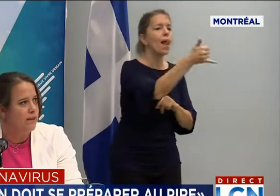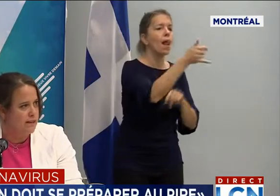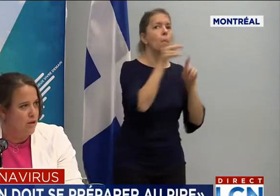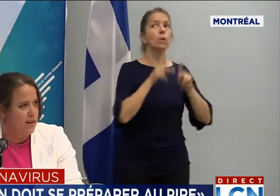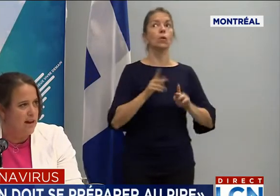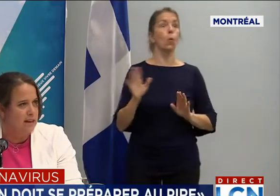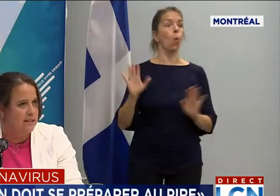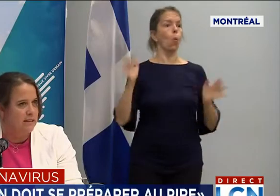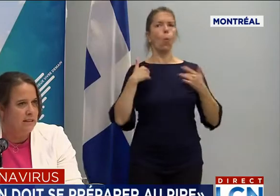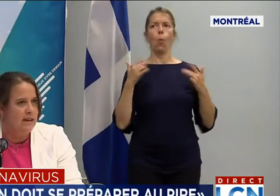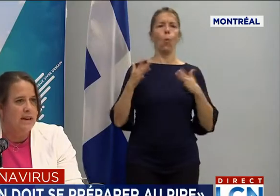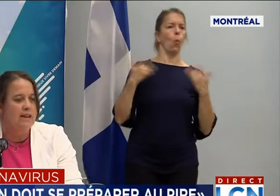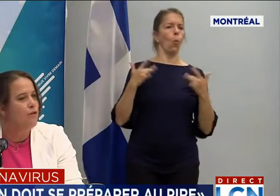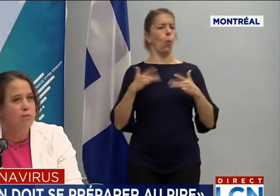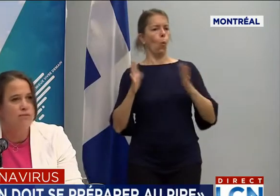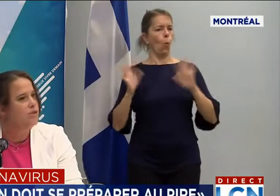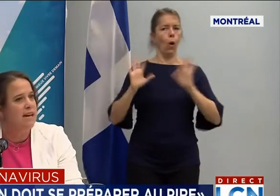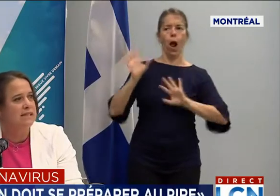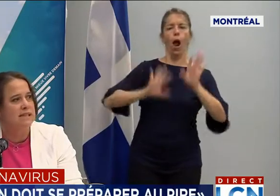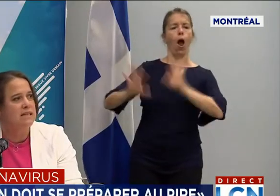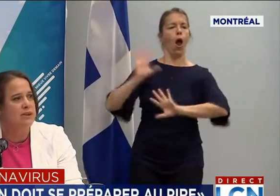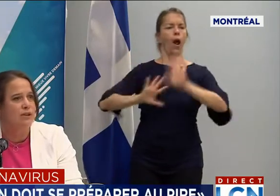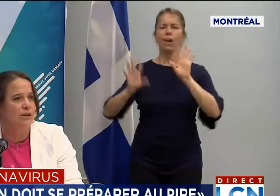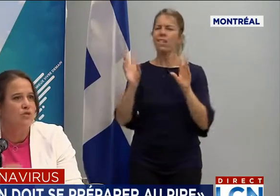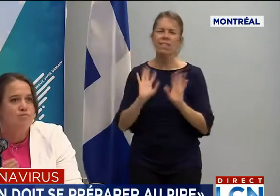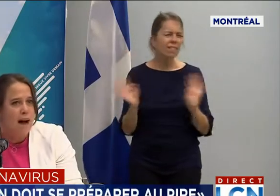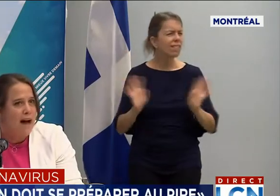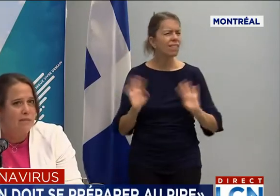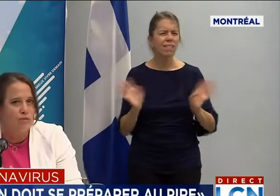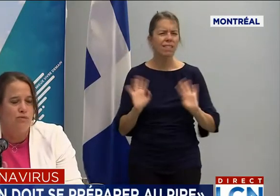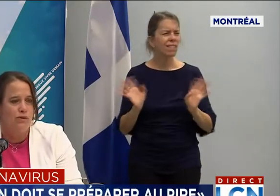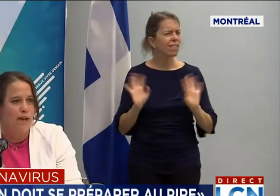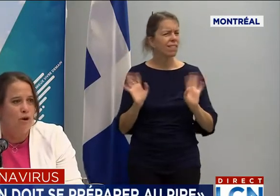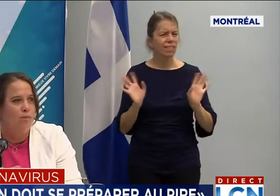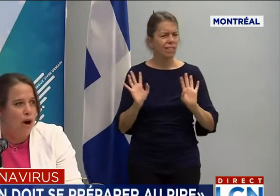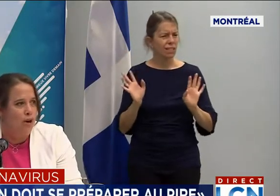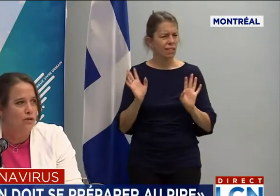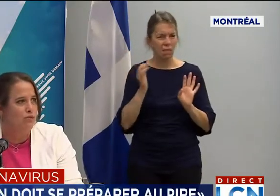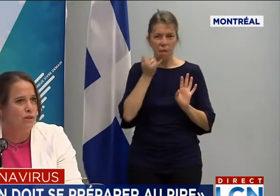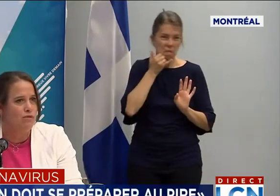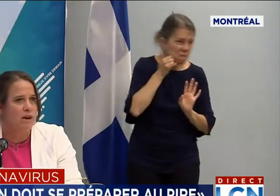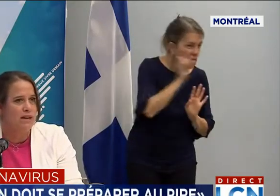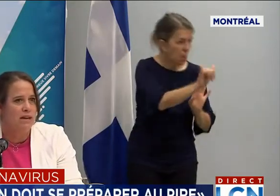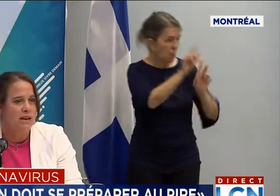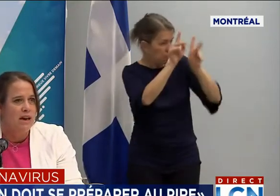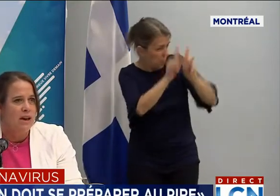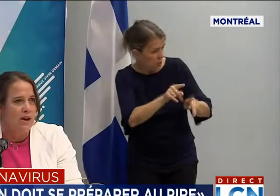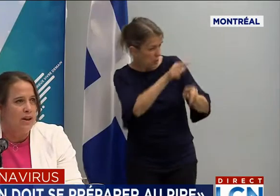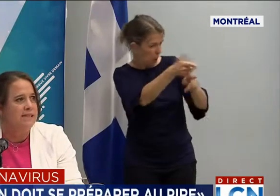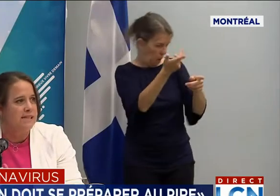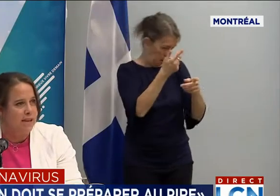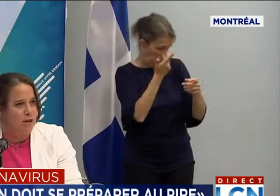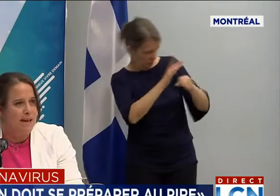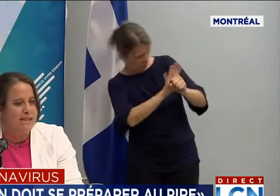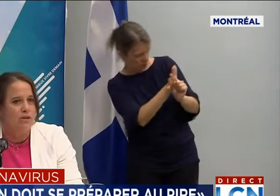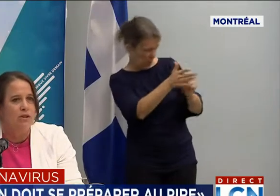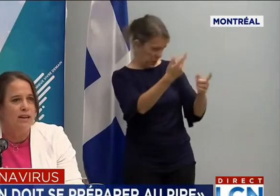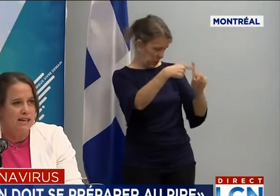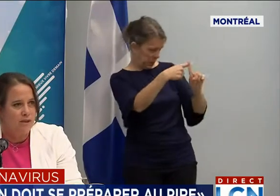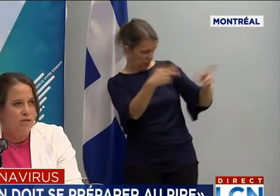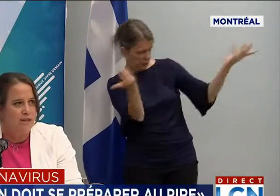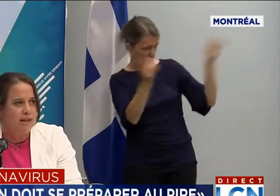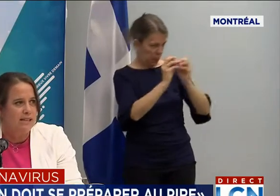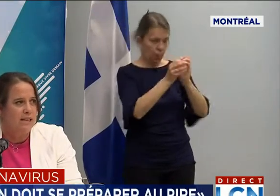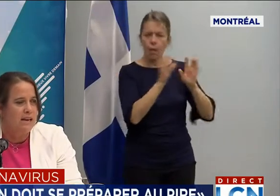milieux qu'ils ont fréquentés. Il ne faut pas vous sentir coupable ou avoir peur de nous dévoiler. Ces informations